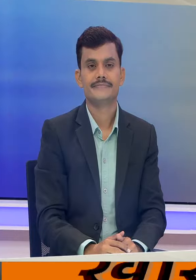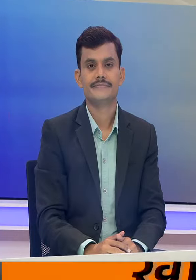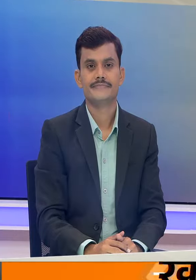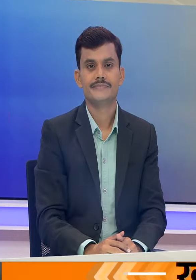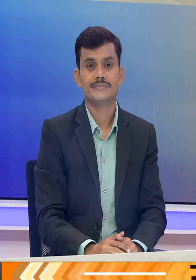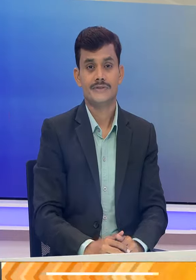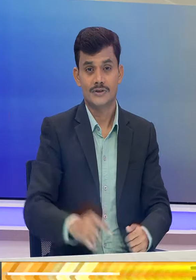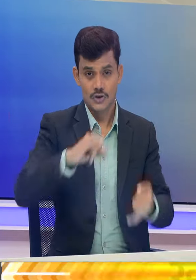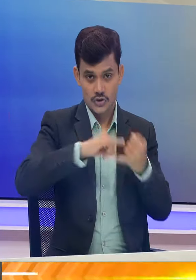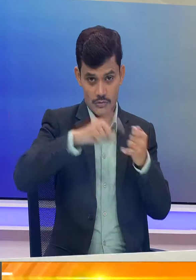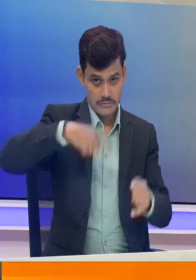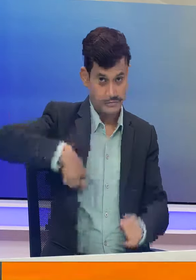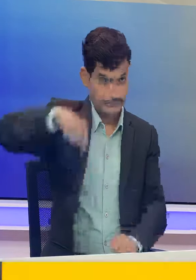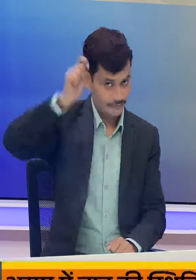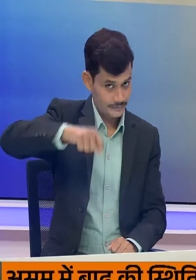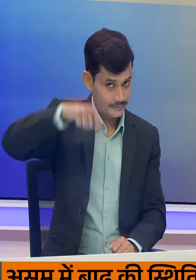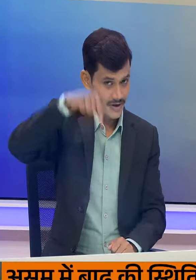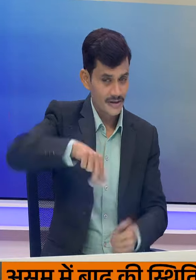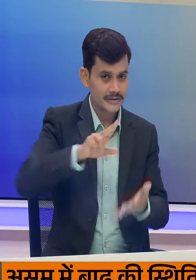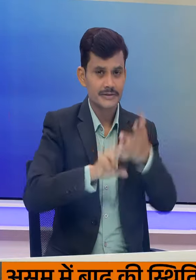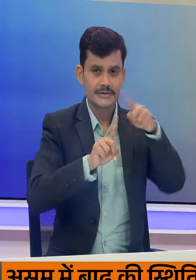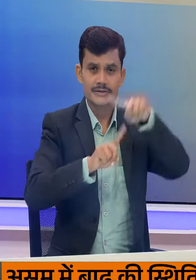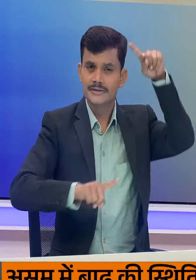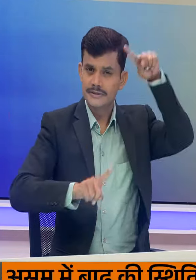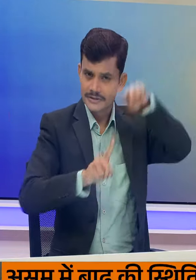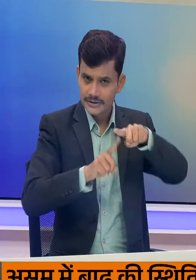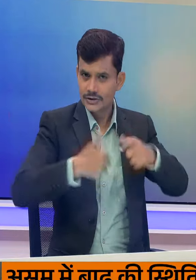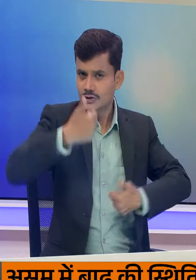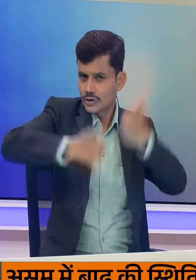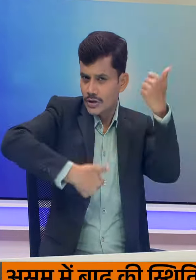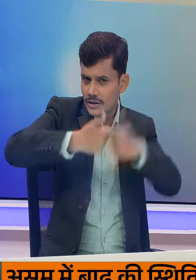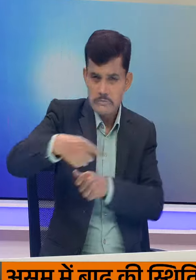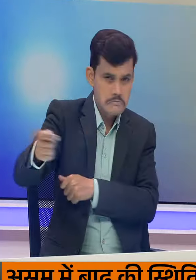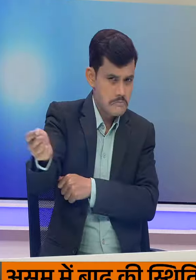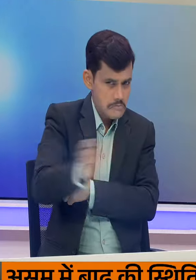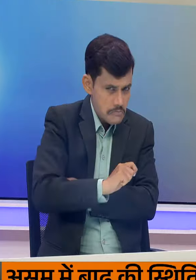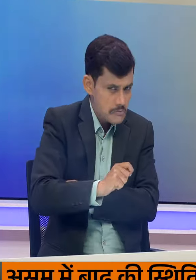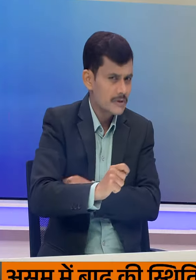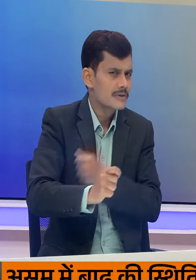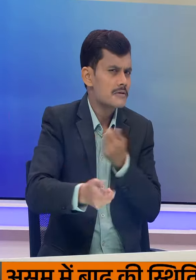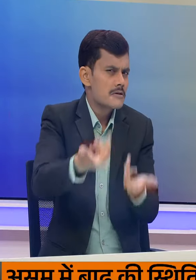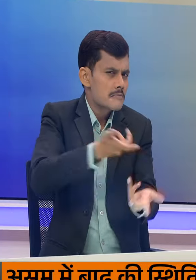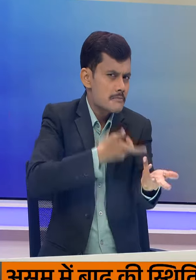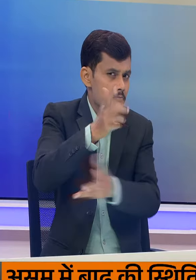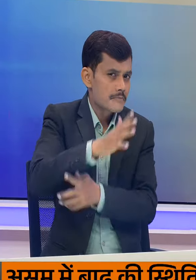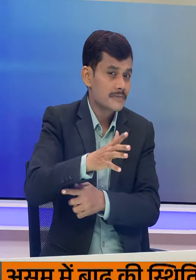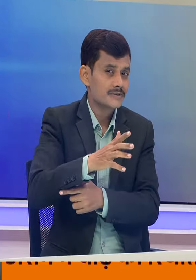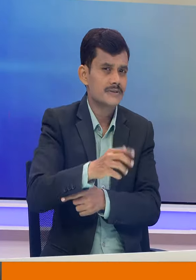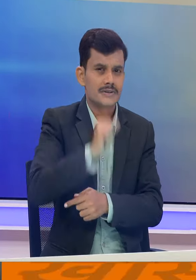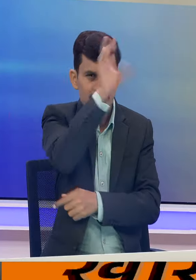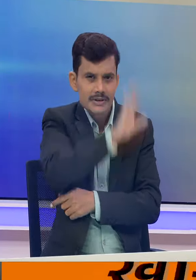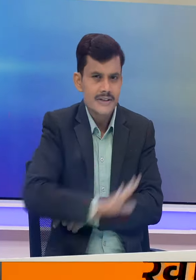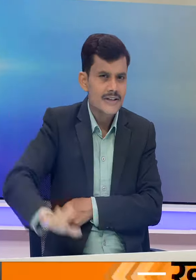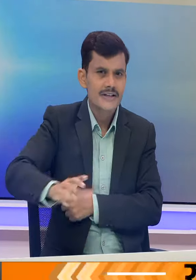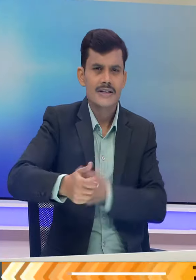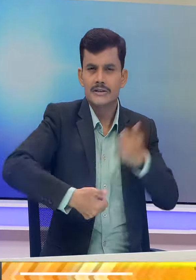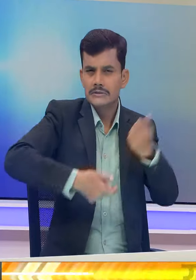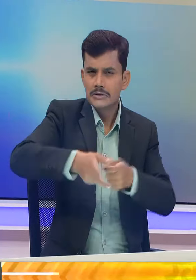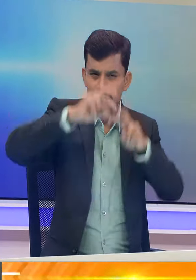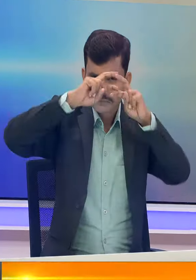वही सुप्रेम कोट आज नेट यूजी से जुड़ी याचिकाओं पर सुनवाई करेगा इनमें राश्ट्रिय परेक्षण एजनसी द्वारा